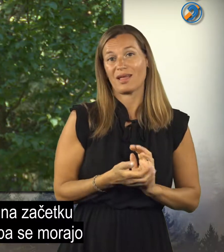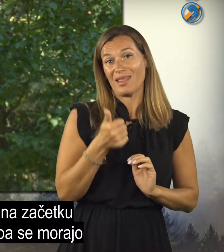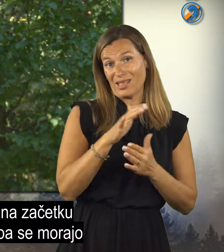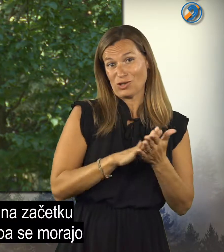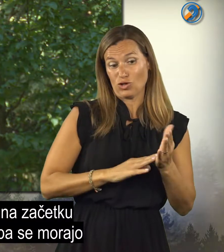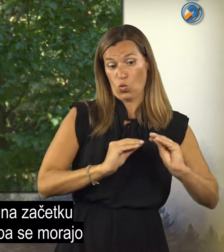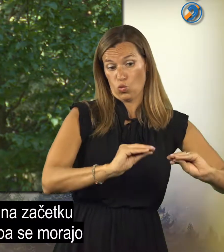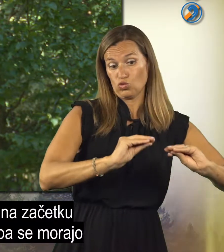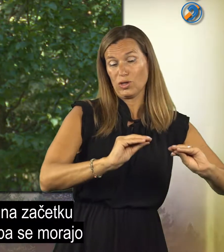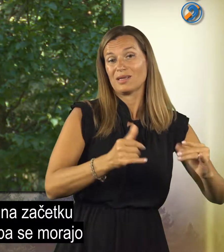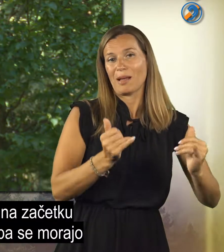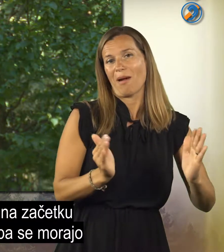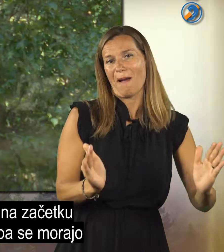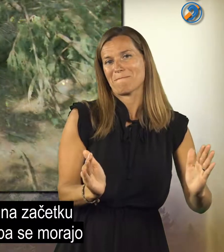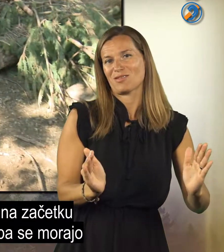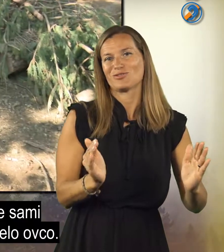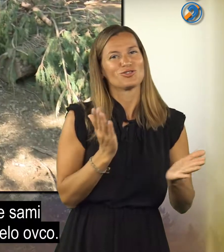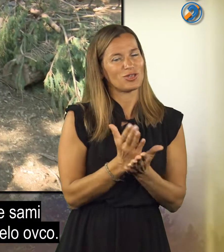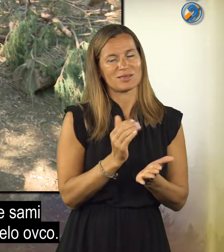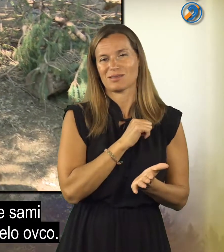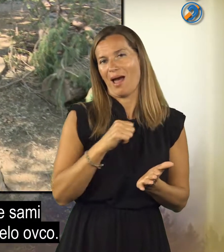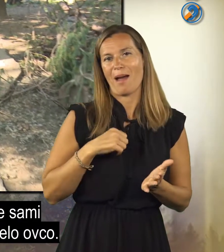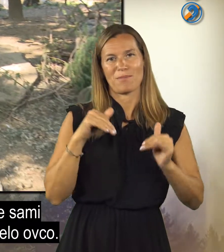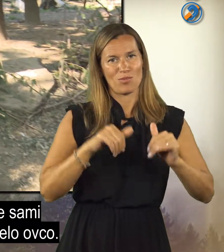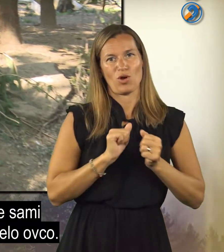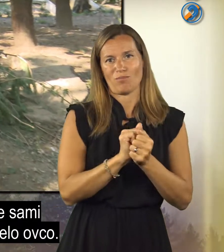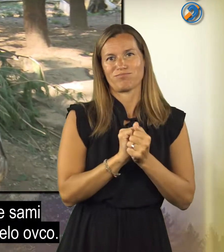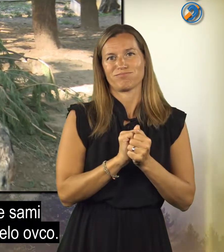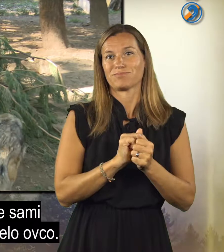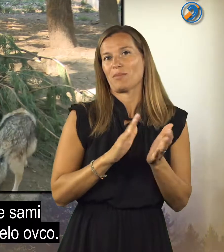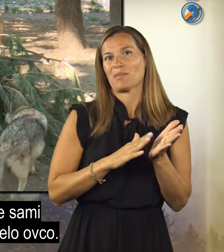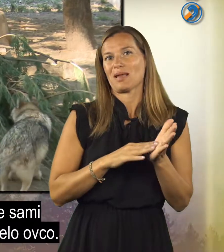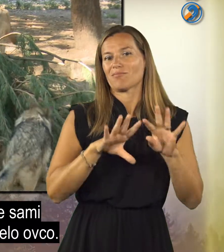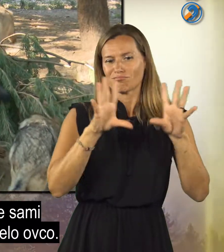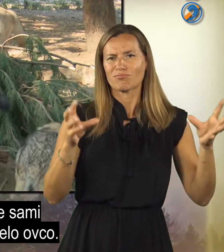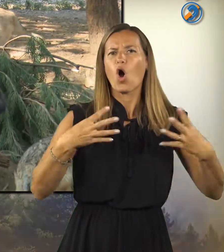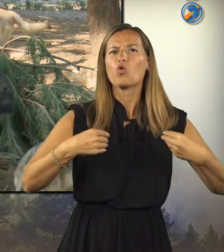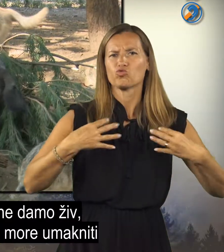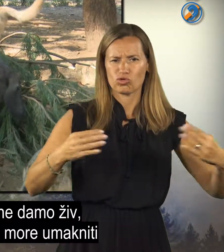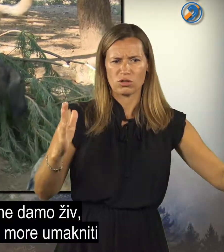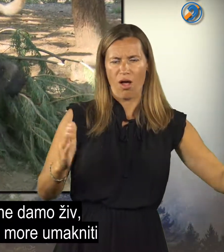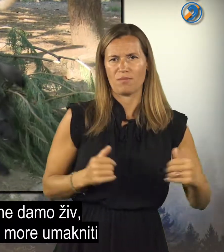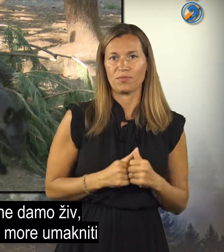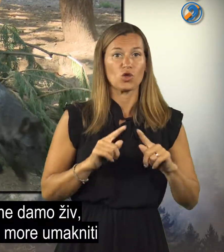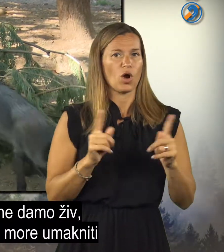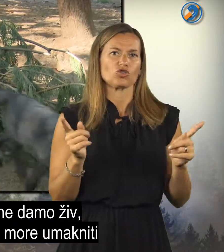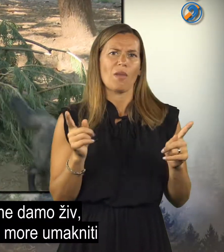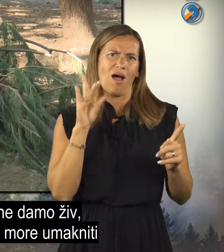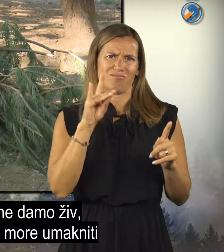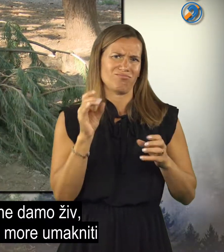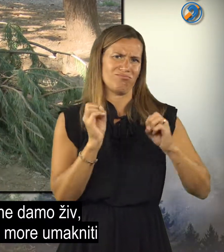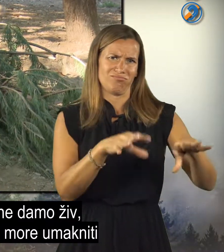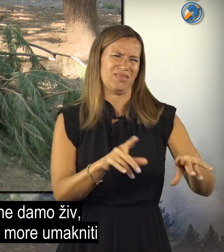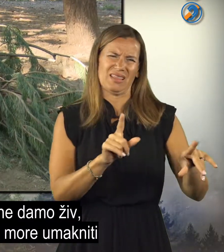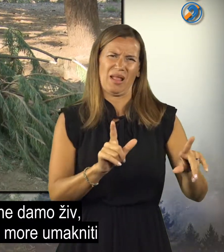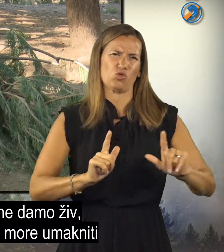so prvi čim pomagali. Zdaj se morajo pa mladiči že sami spopasti, recimo, z celo ovco. Vsekakor pa plen ne